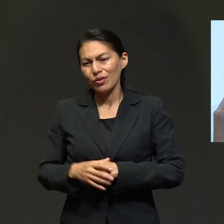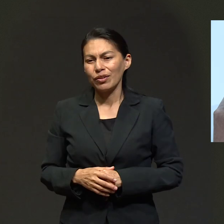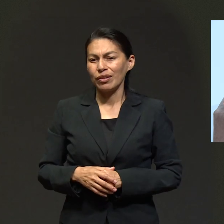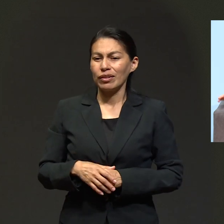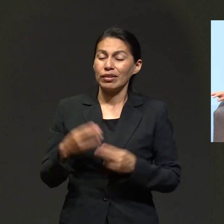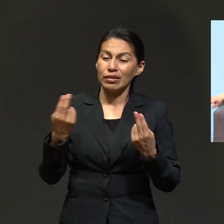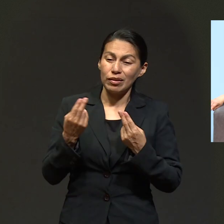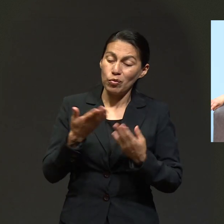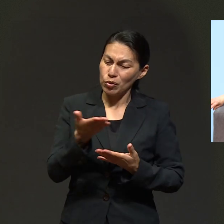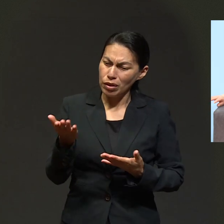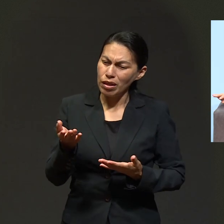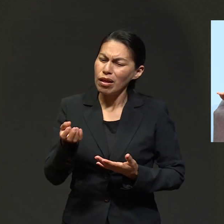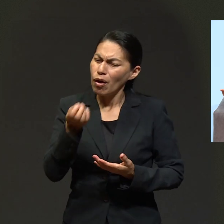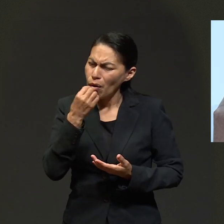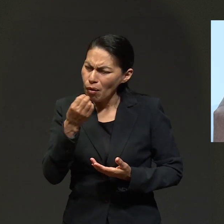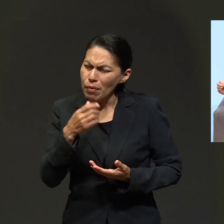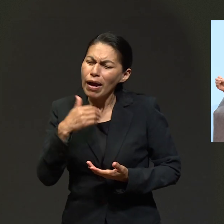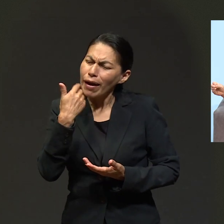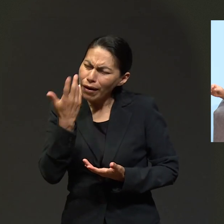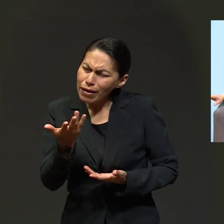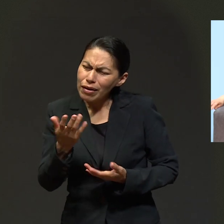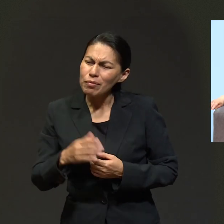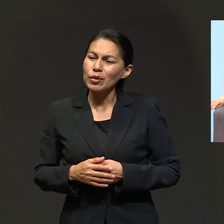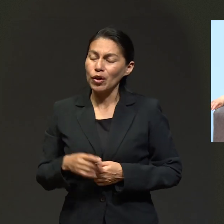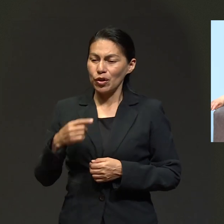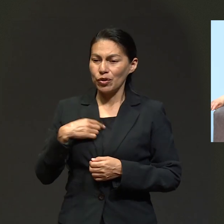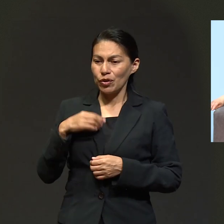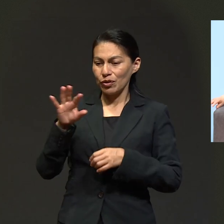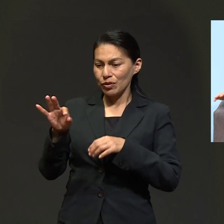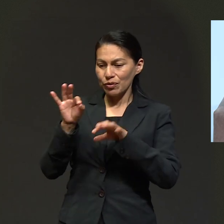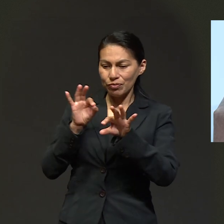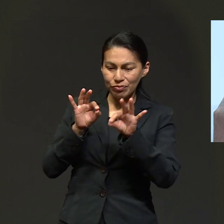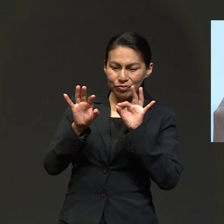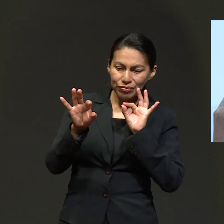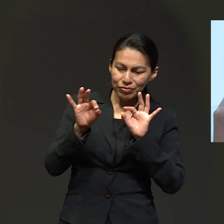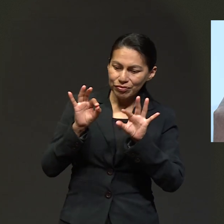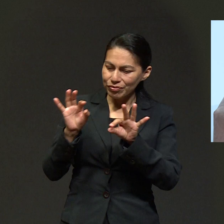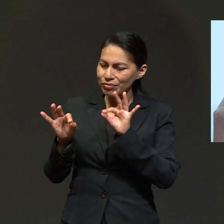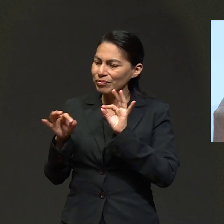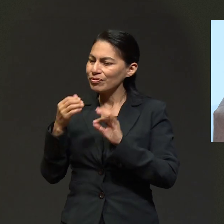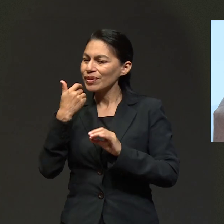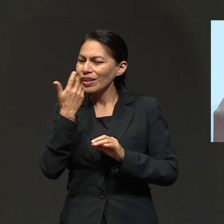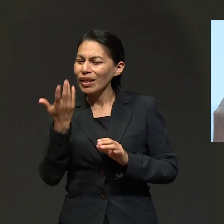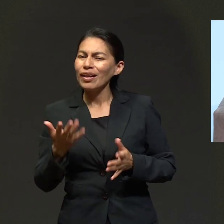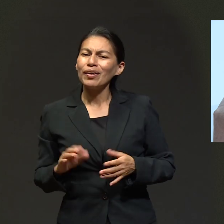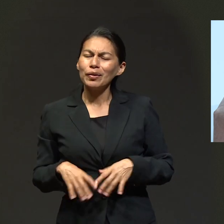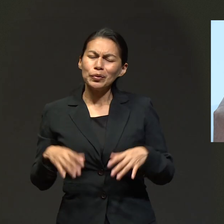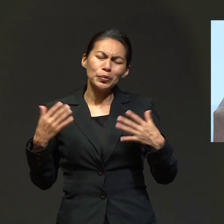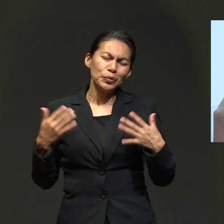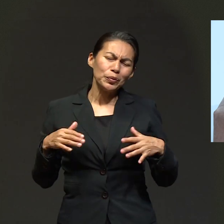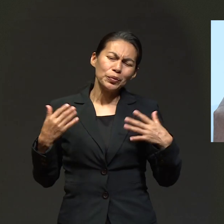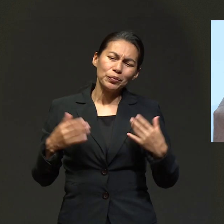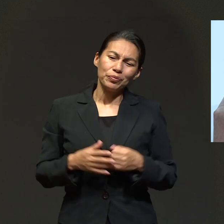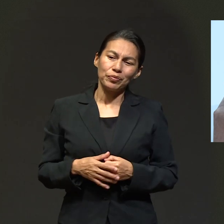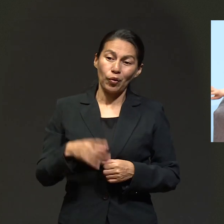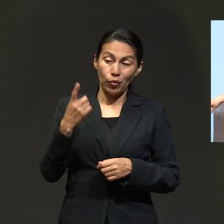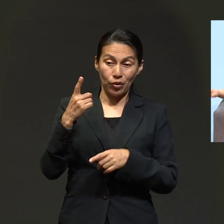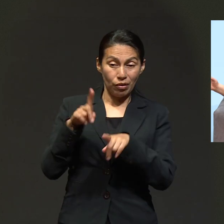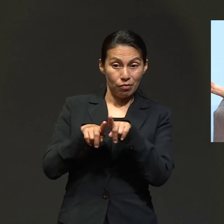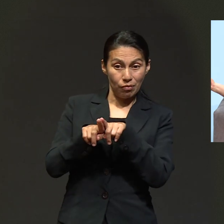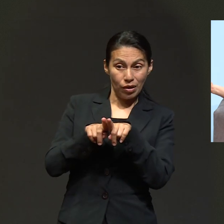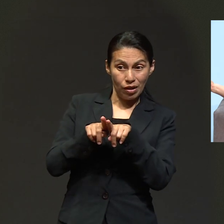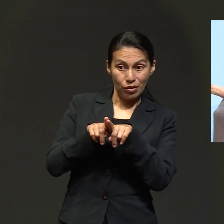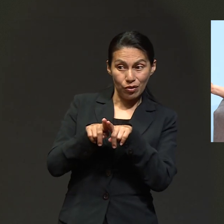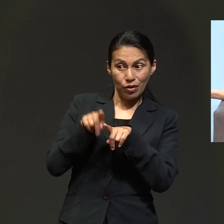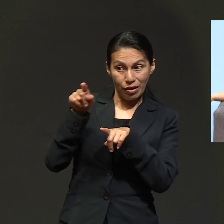comida y cena. Dice, porque queremos que se alimente. Y empecé a hacer mis menús. O sea, yo decía, quiero esto, quiero... O sea, y